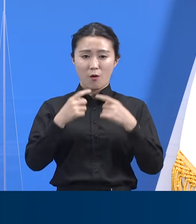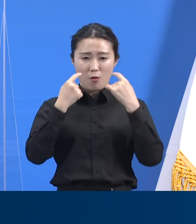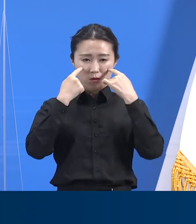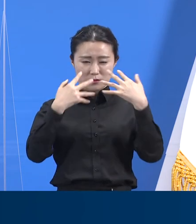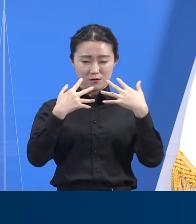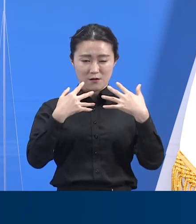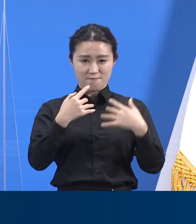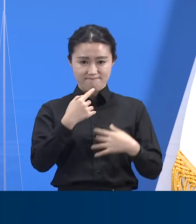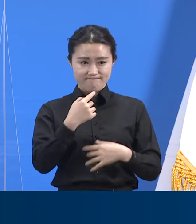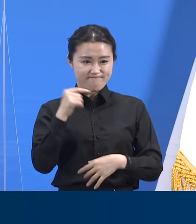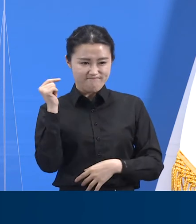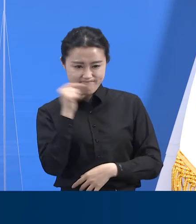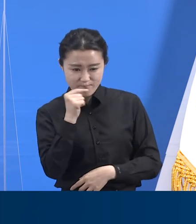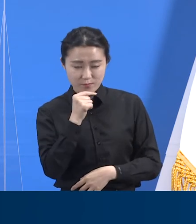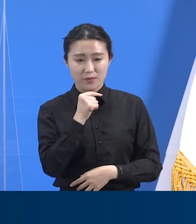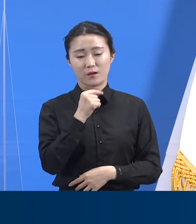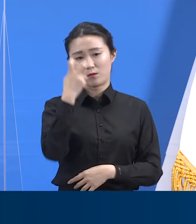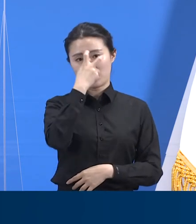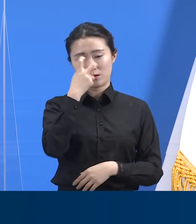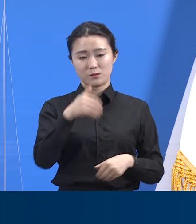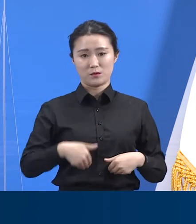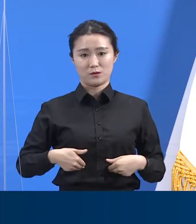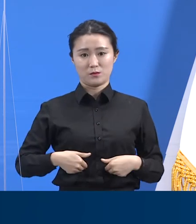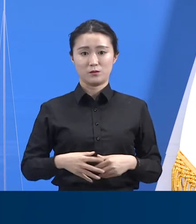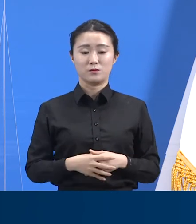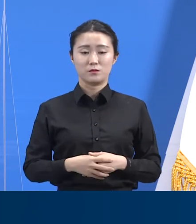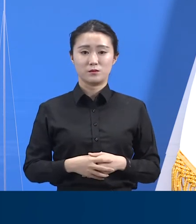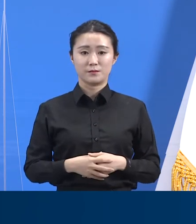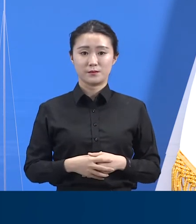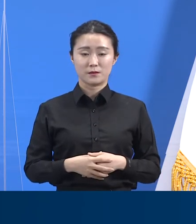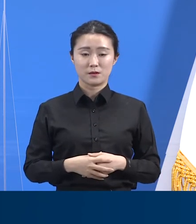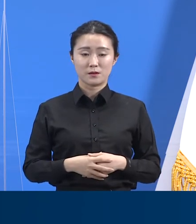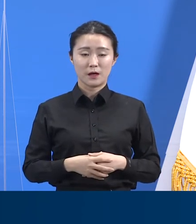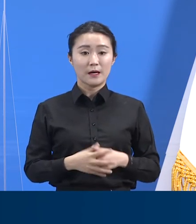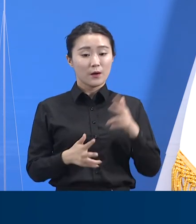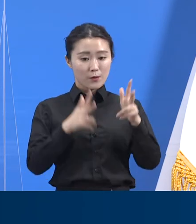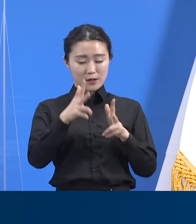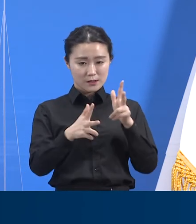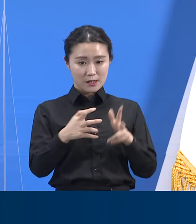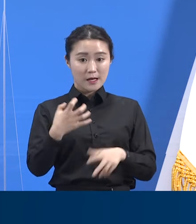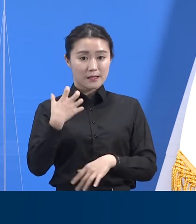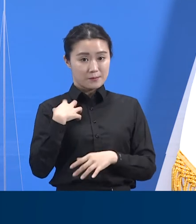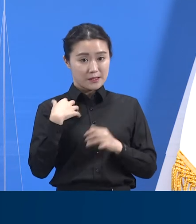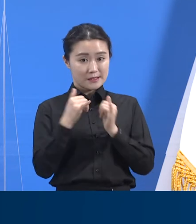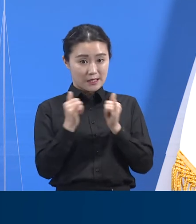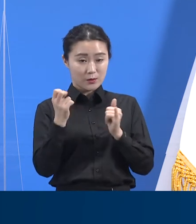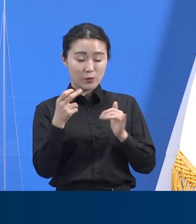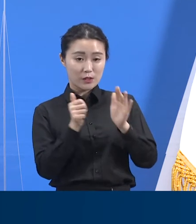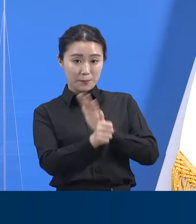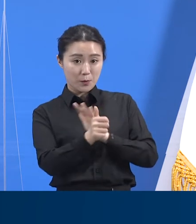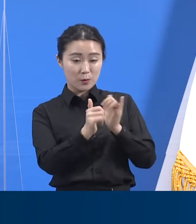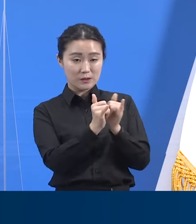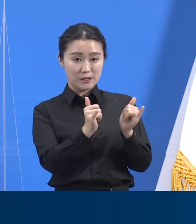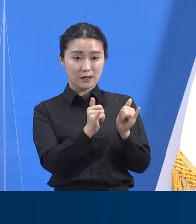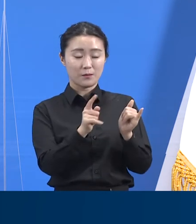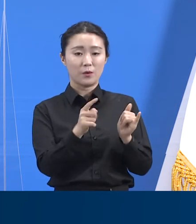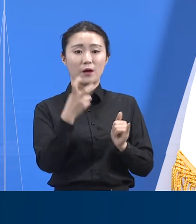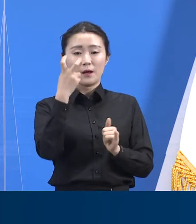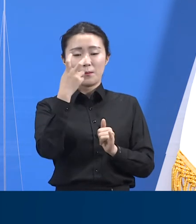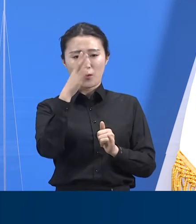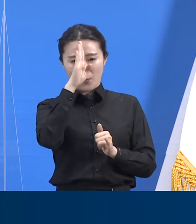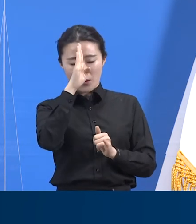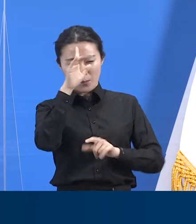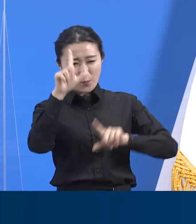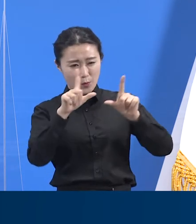합니다. 도내 사업장의 대표자들께서는 유증상자 모니터링 등 직장 방역 관리 체계를